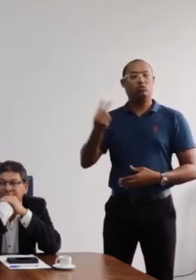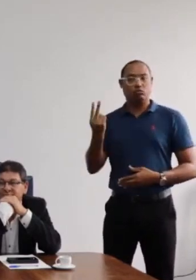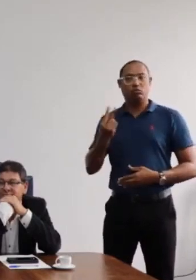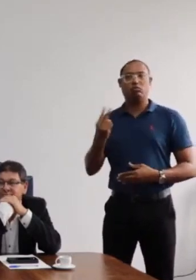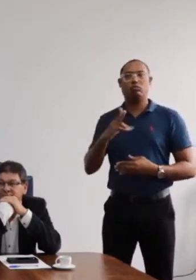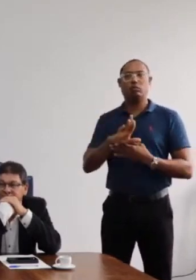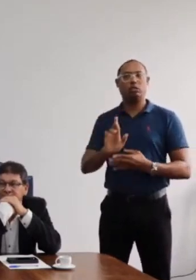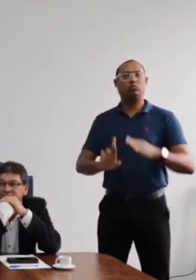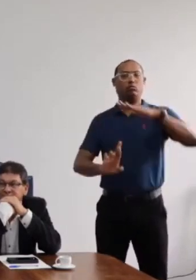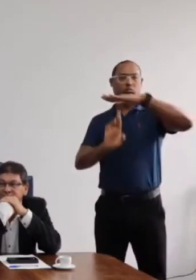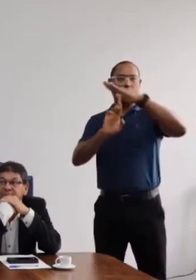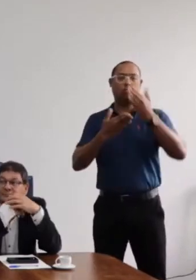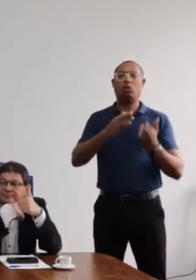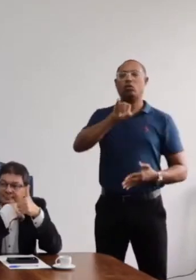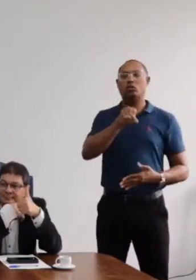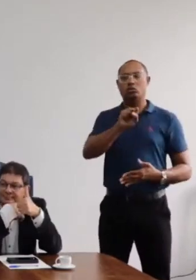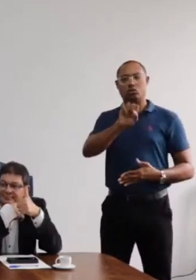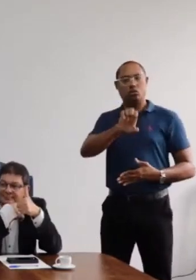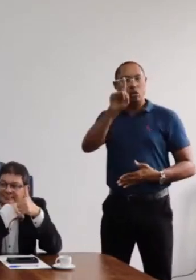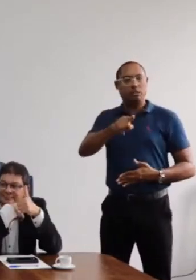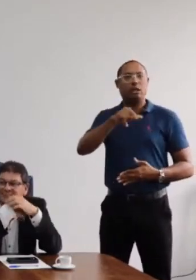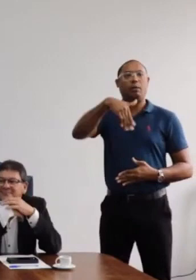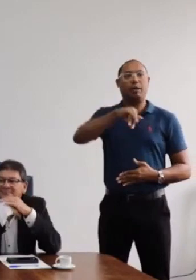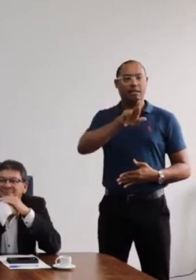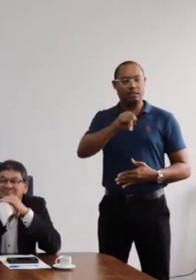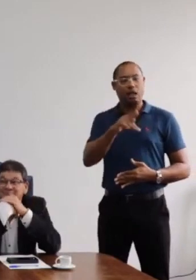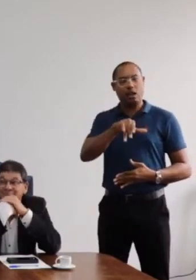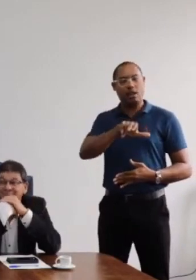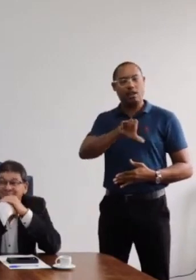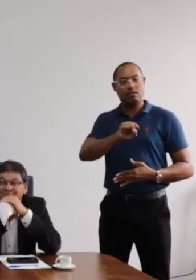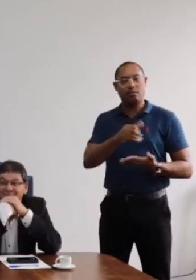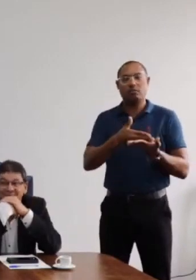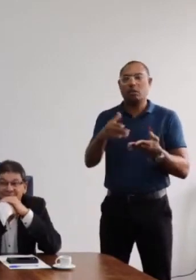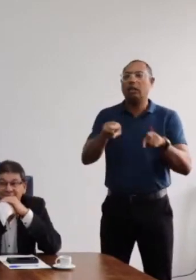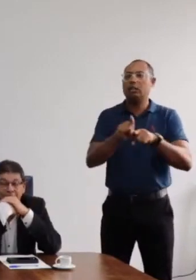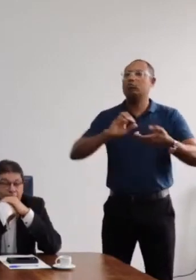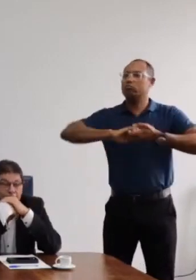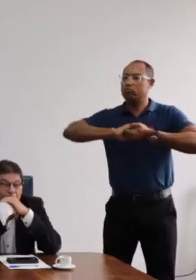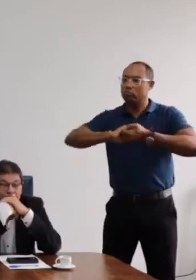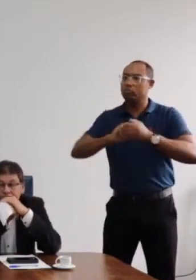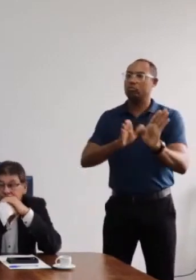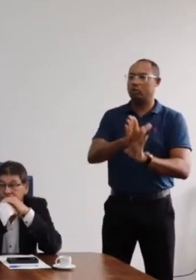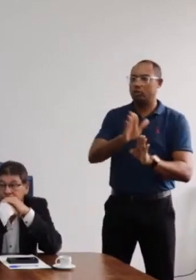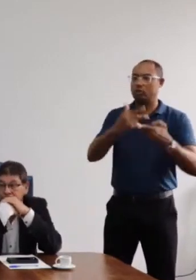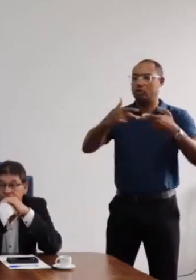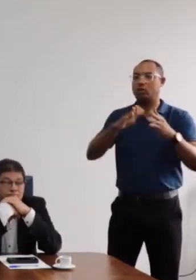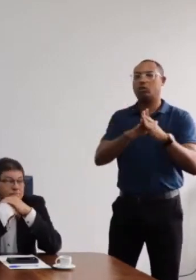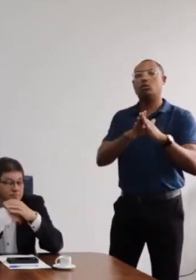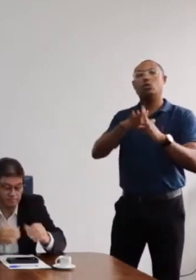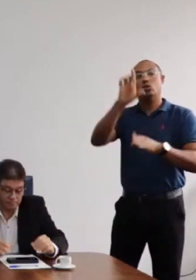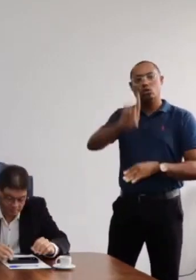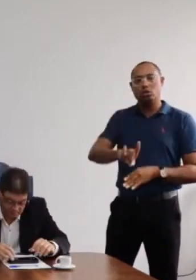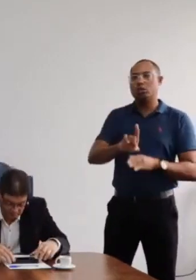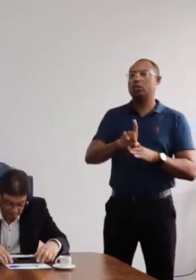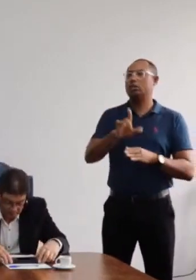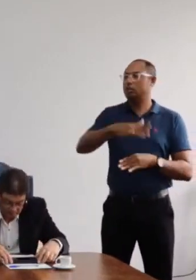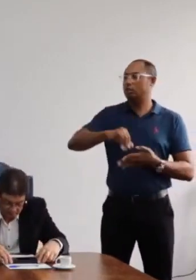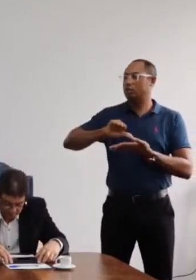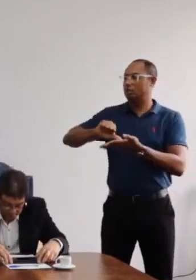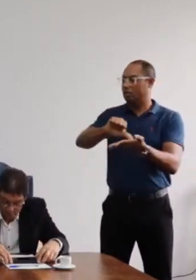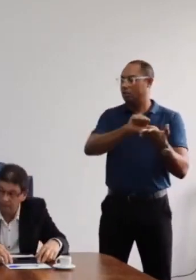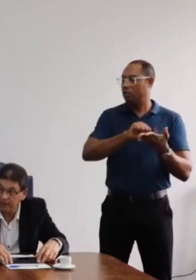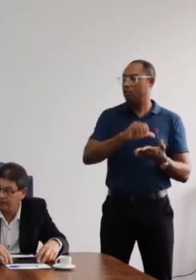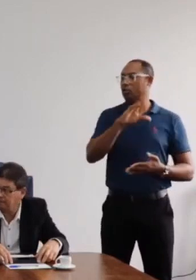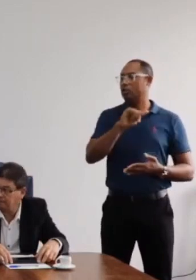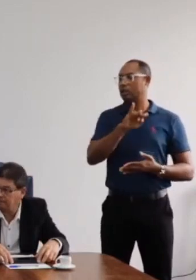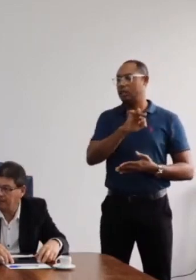Mascarenhas. Saudar também o conselheiro diretor do CETEC,